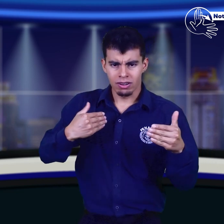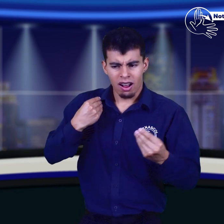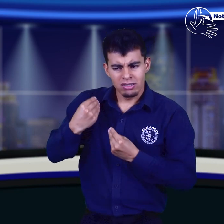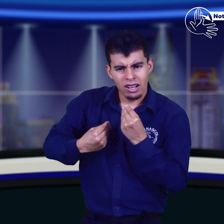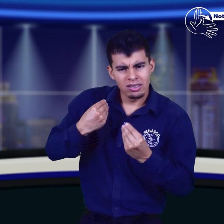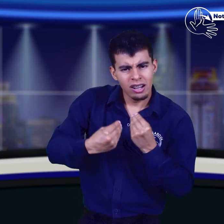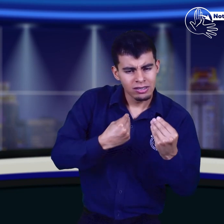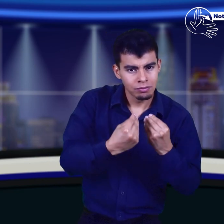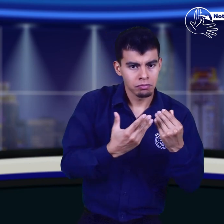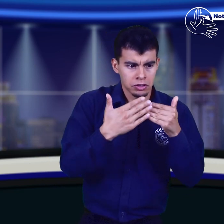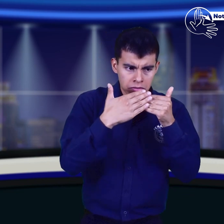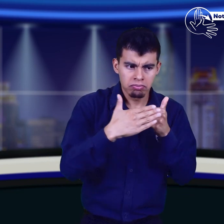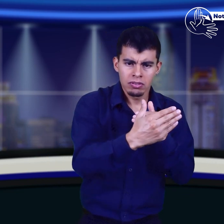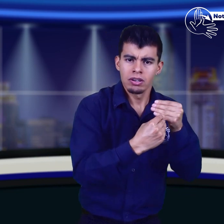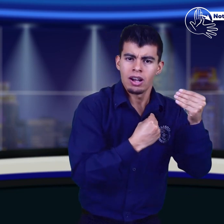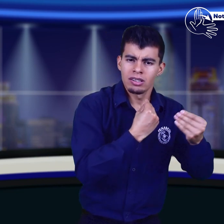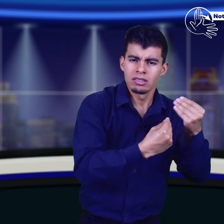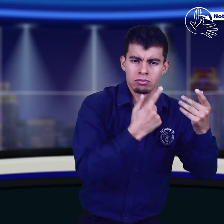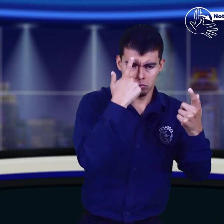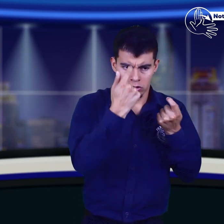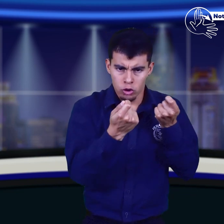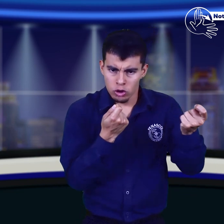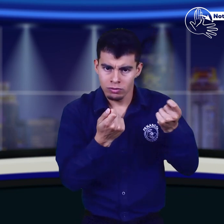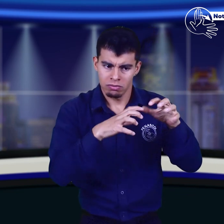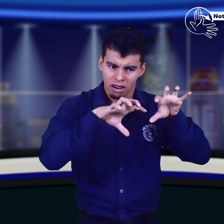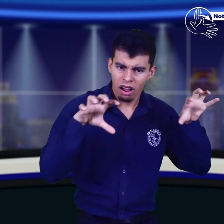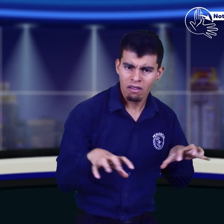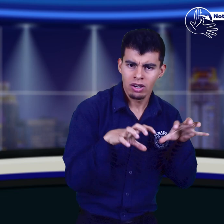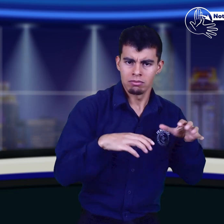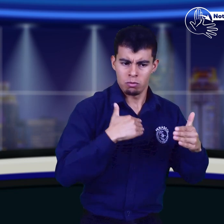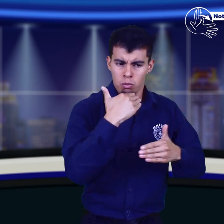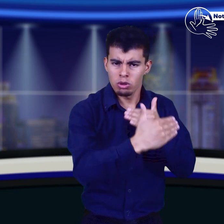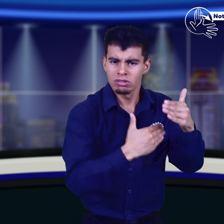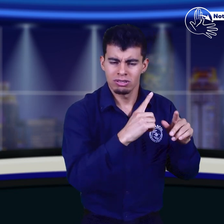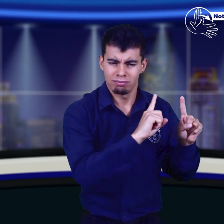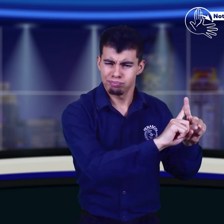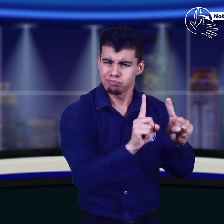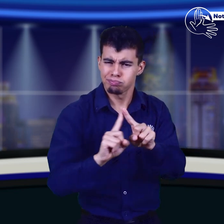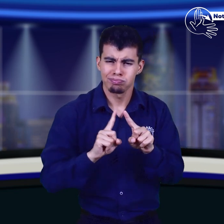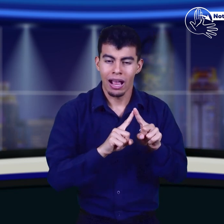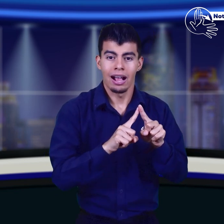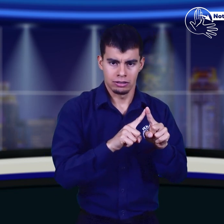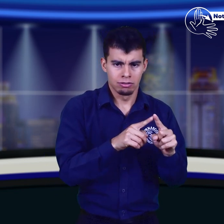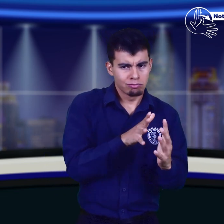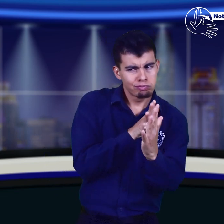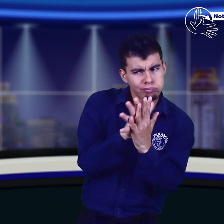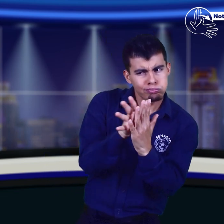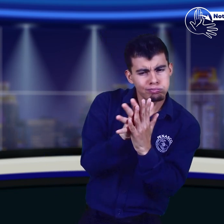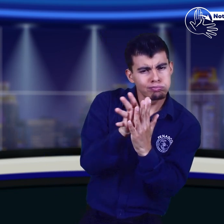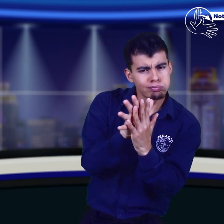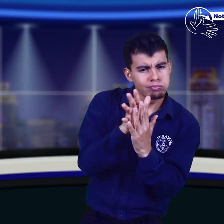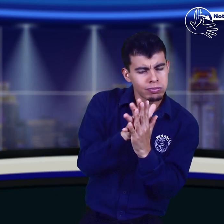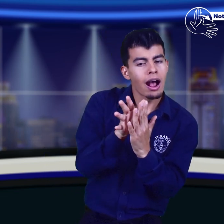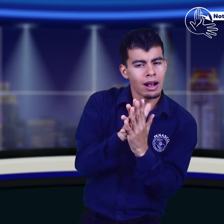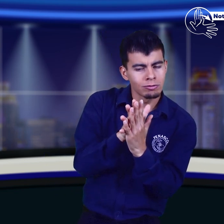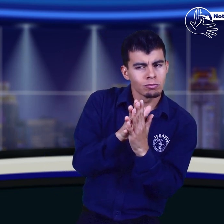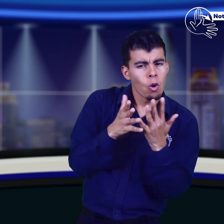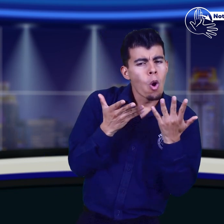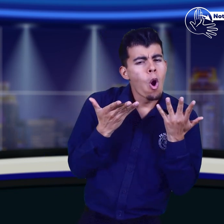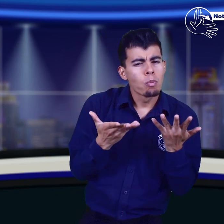gestiones, acciones anteriores, actividades a realizar, estrategias, procesos y otros temas de su